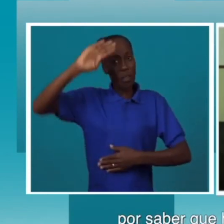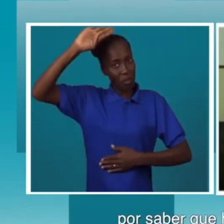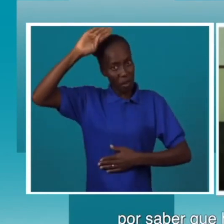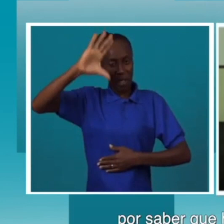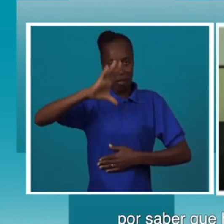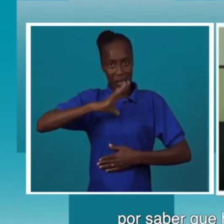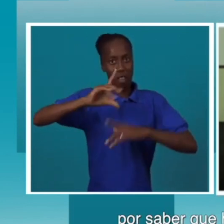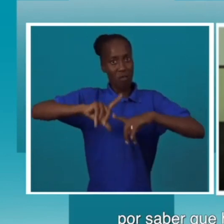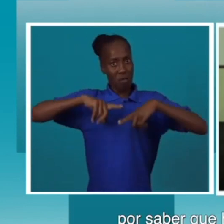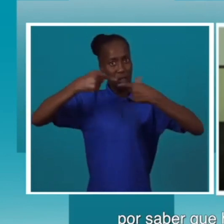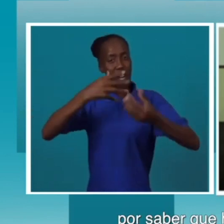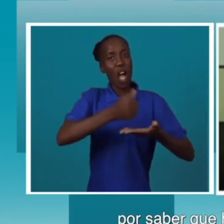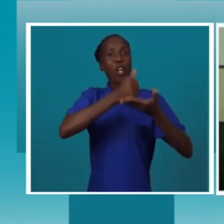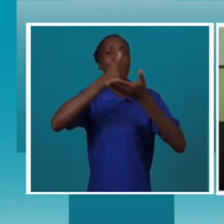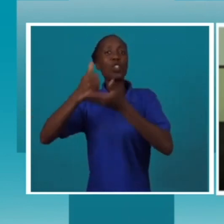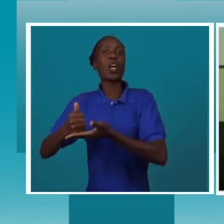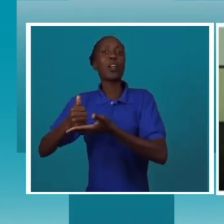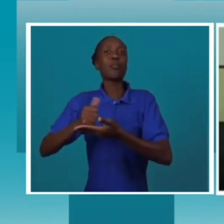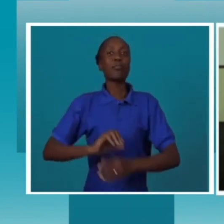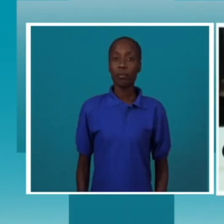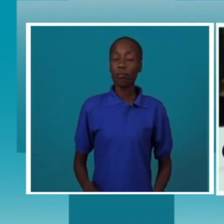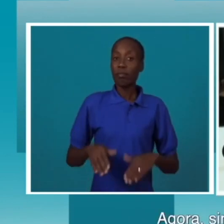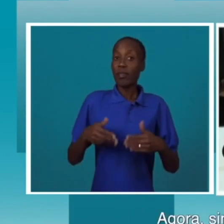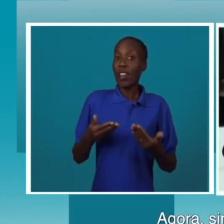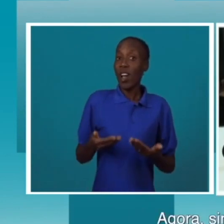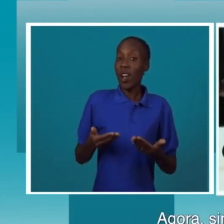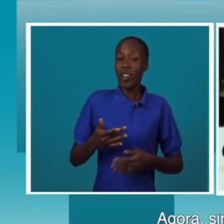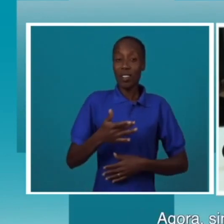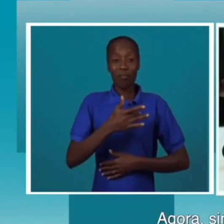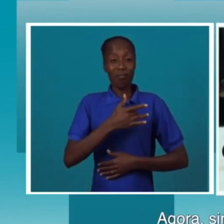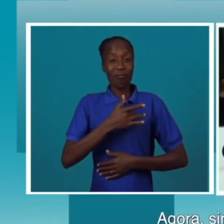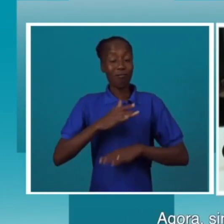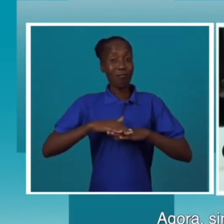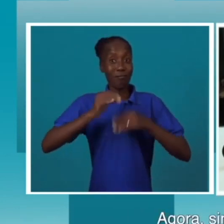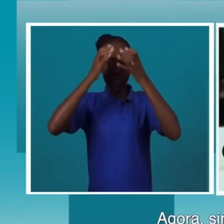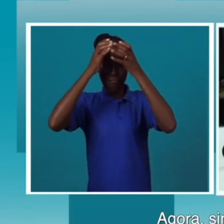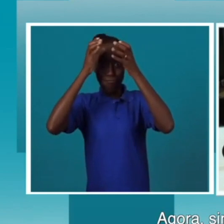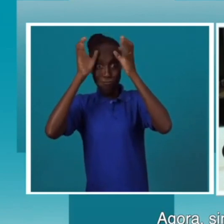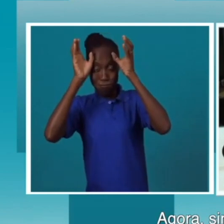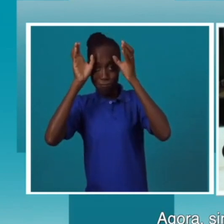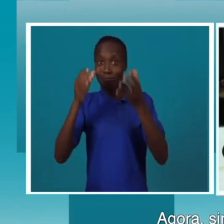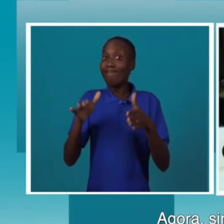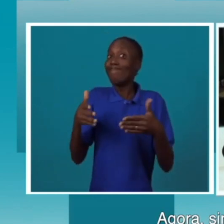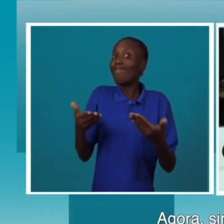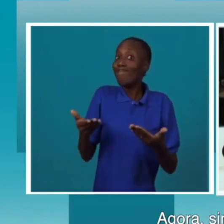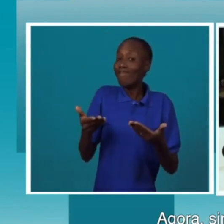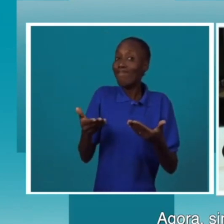ajudar. Afinal de contas, doença todo mundo tem. Agora, sinto-me capacitada em comunicar com qualquer